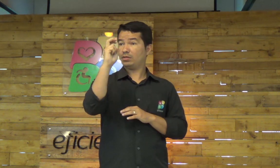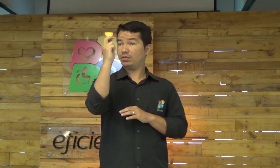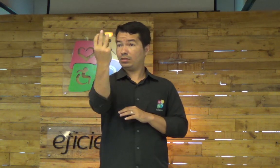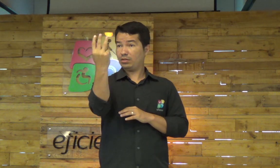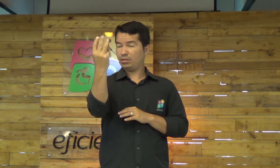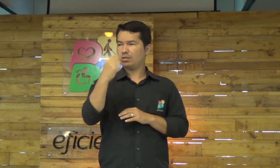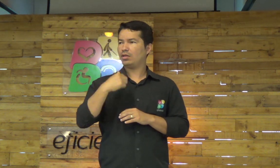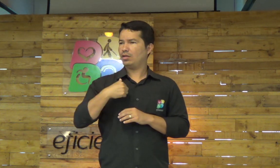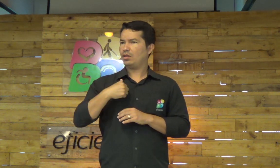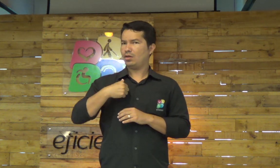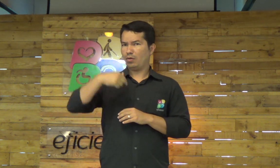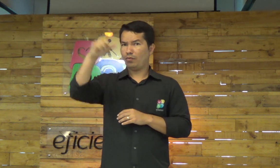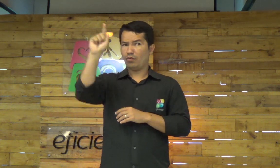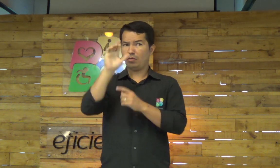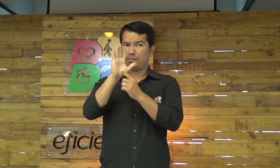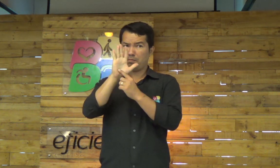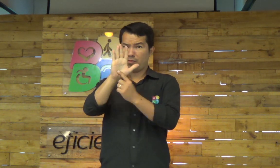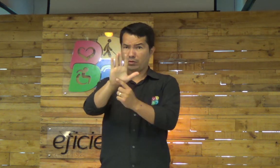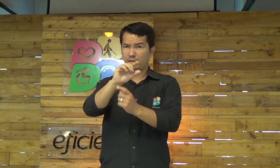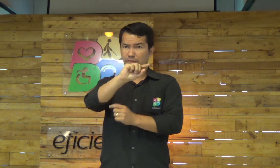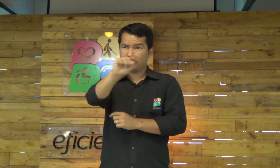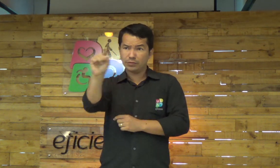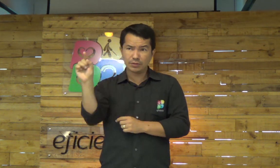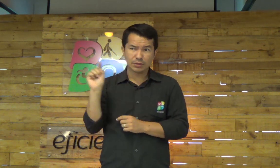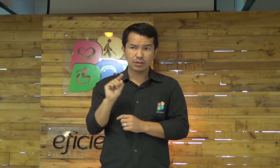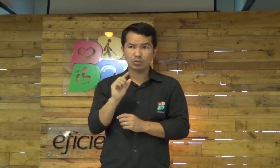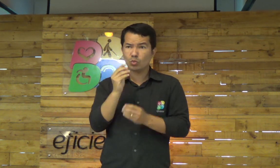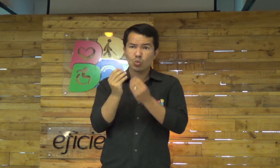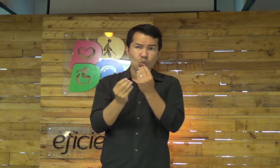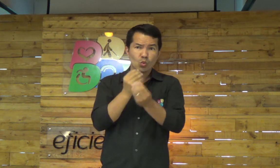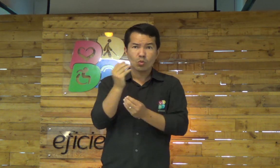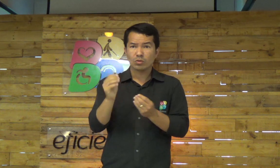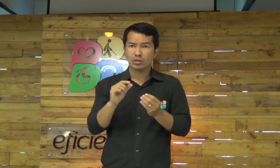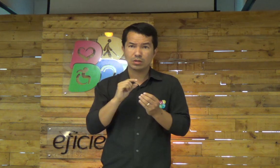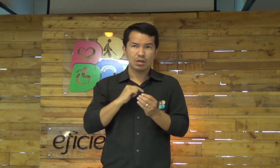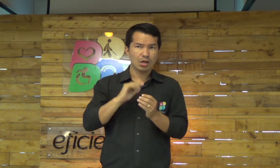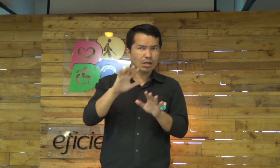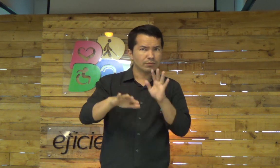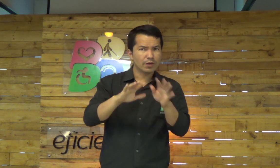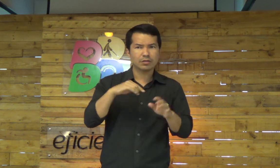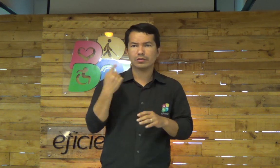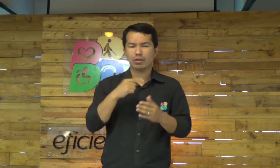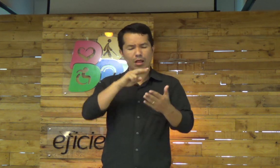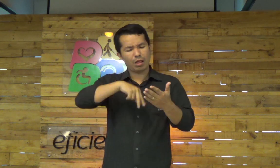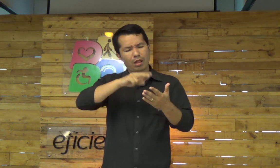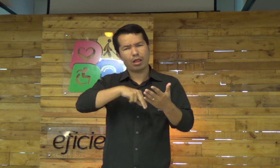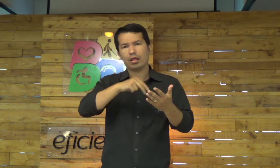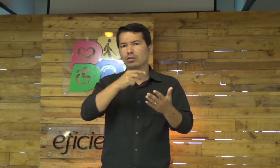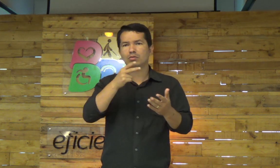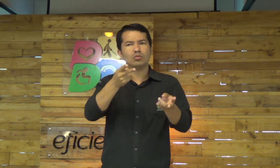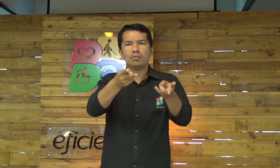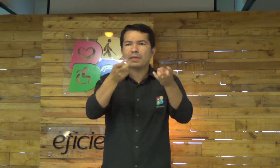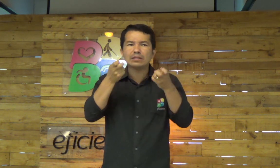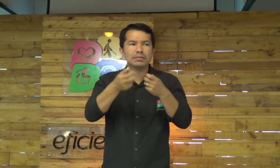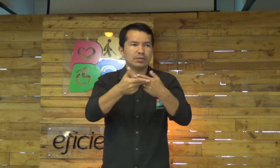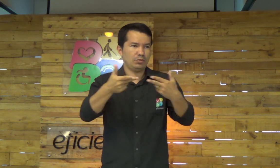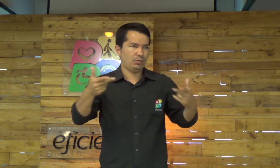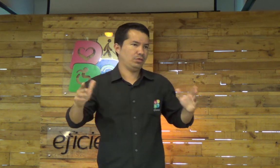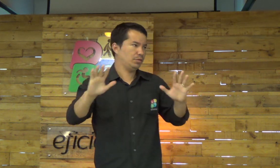53. Então, eu vou mostrar para vocês como que, às